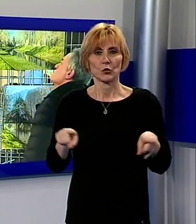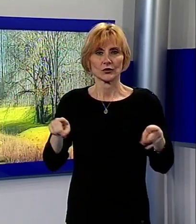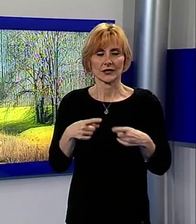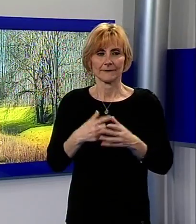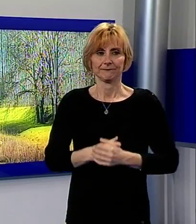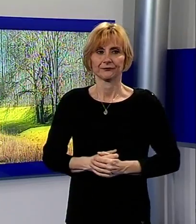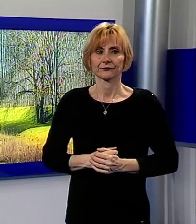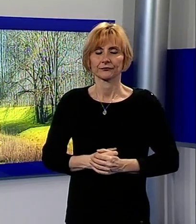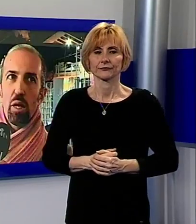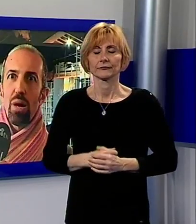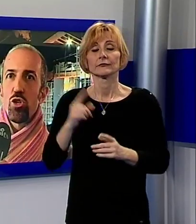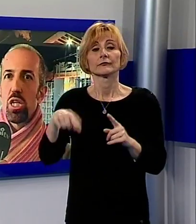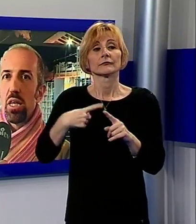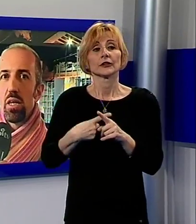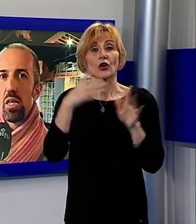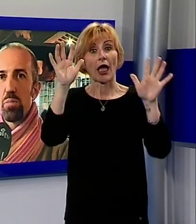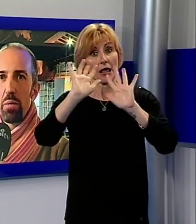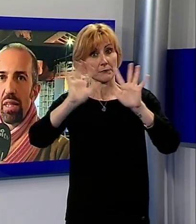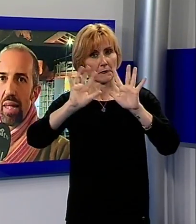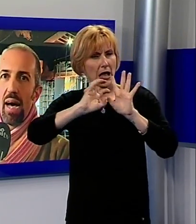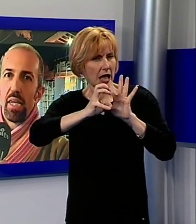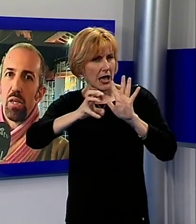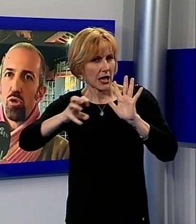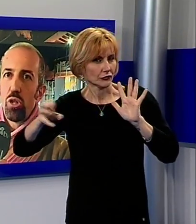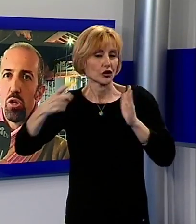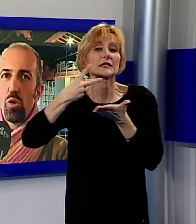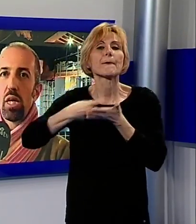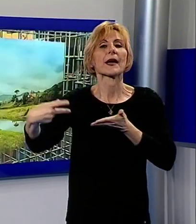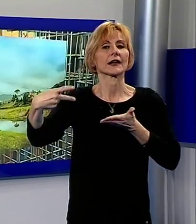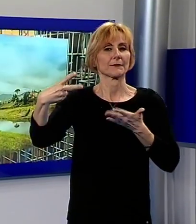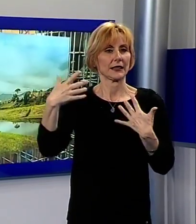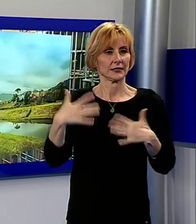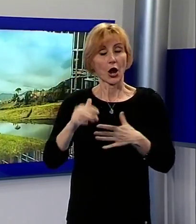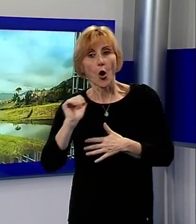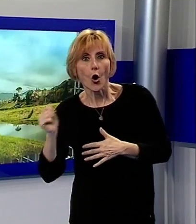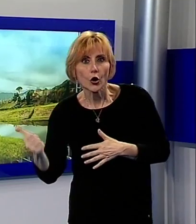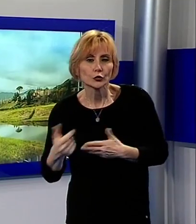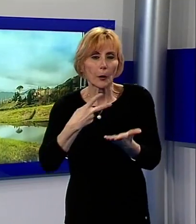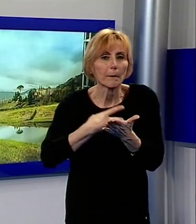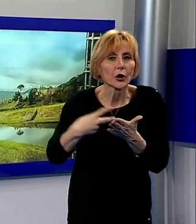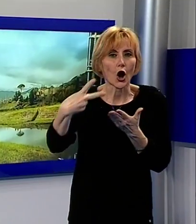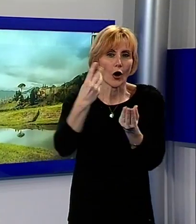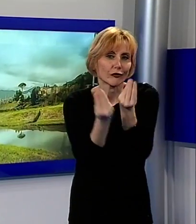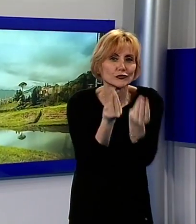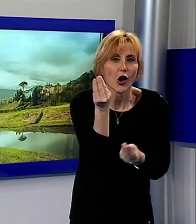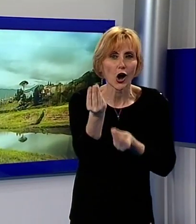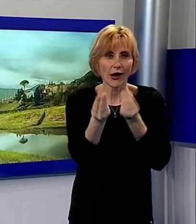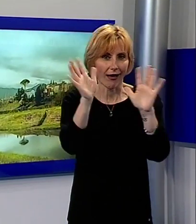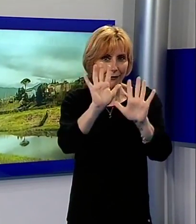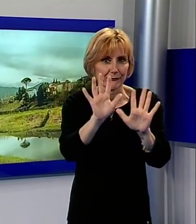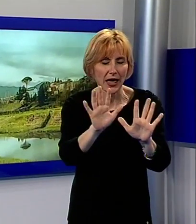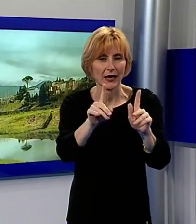Ci sono anche tante immagini sperimentali, ognuno di noi ha voluto anche giocare un pochino con